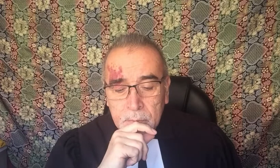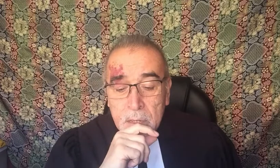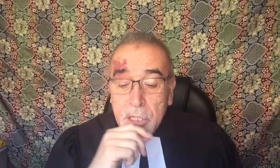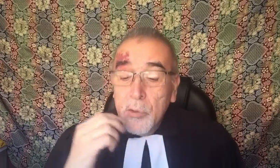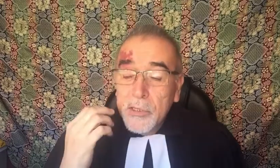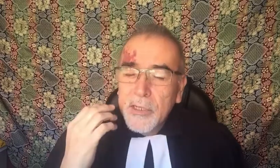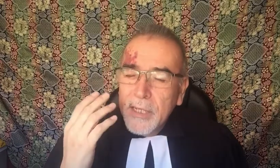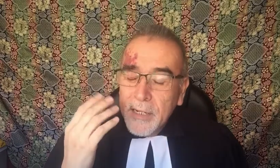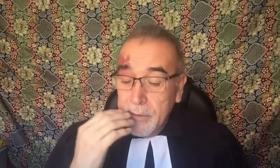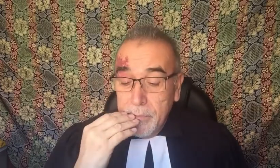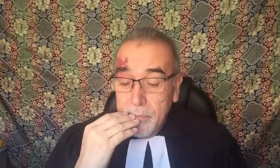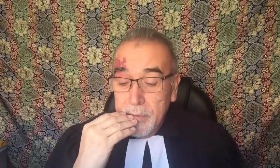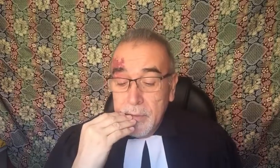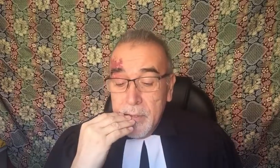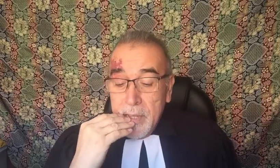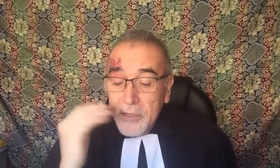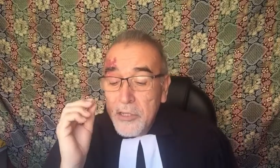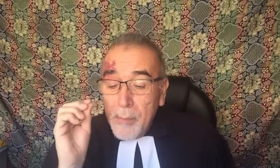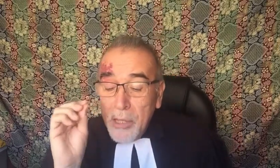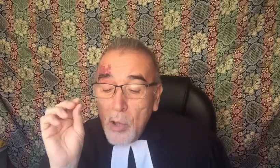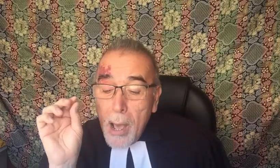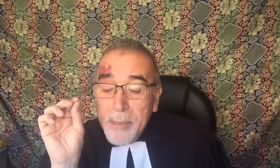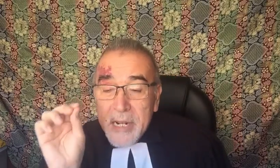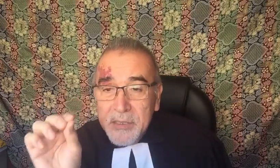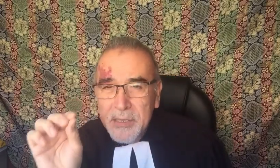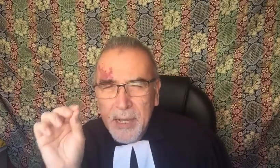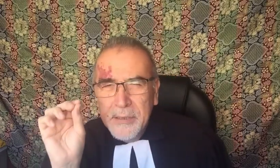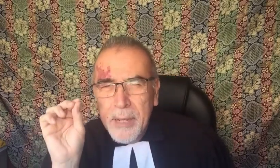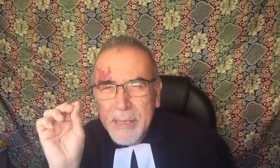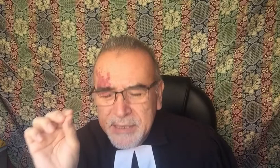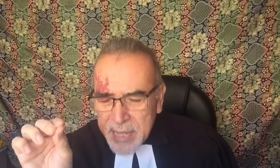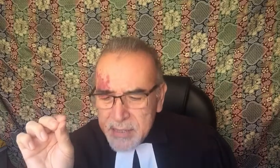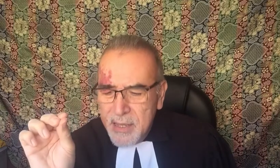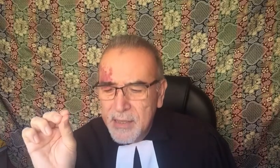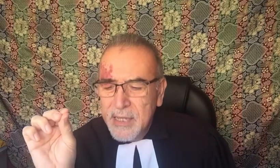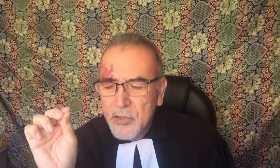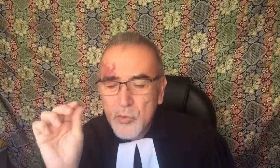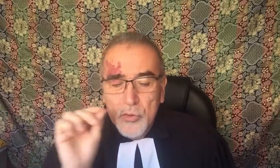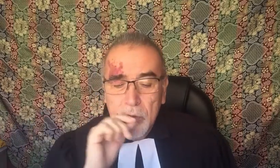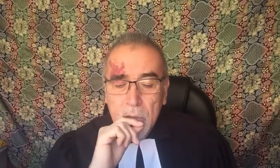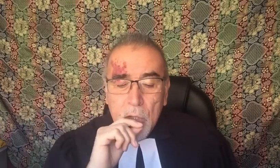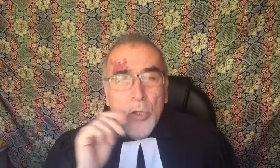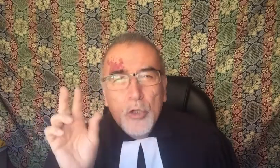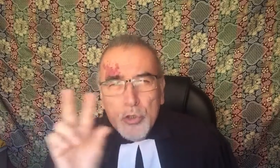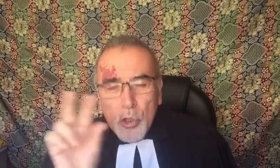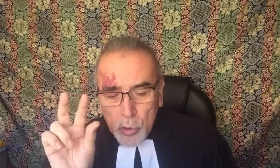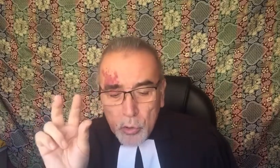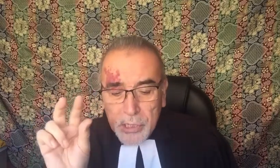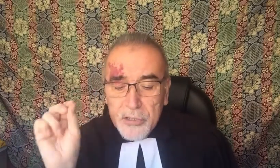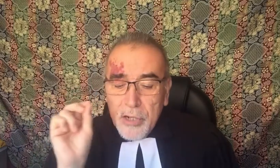Quiero entender este llamado a abrirse ante la presencia de Jesús, no sólo relacionado